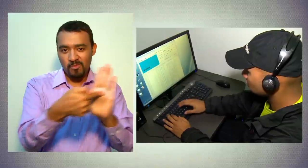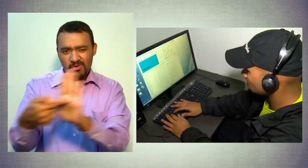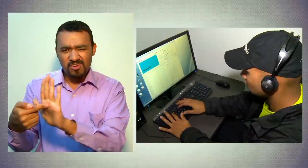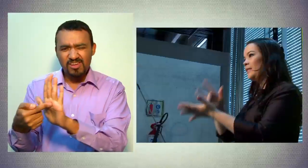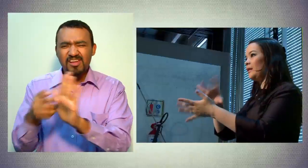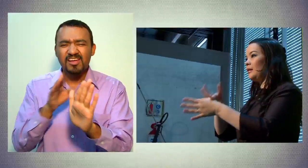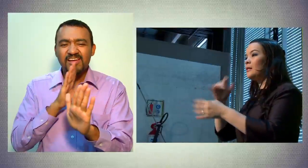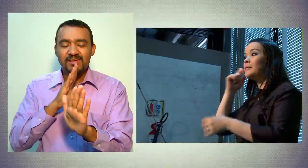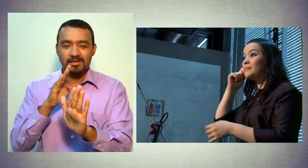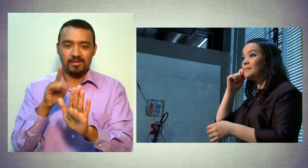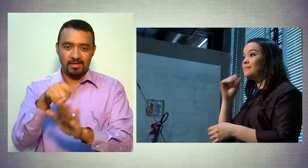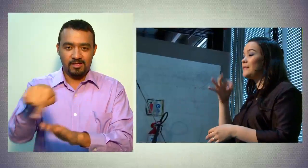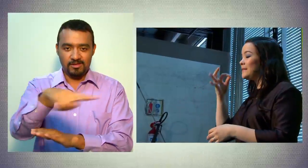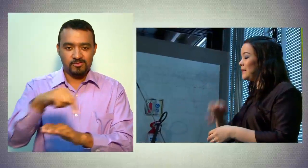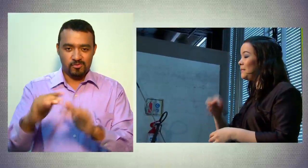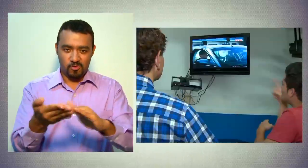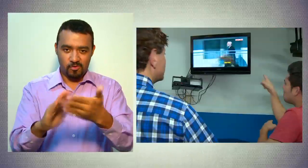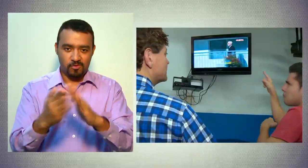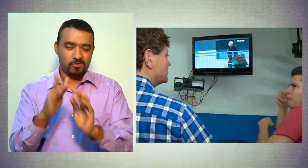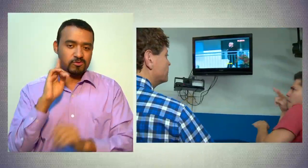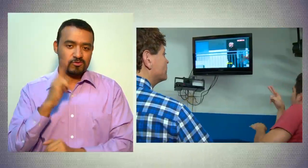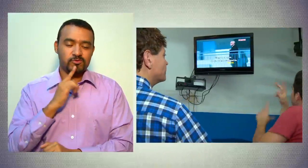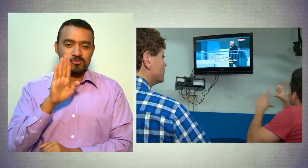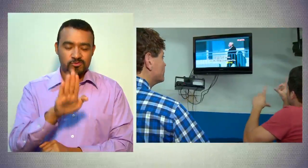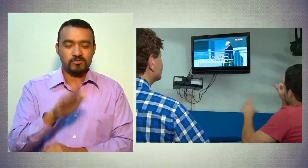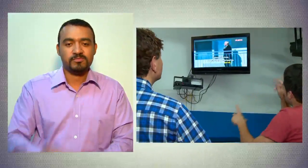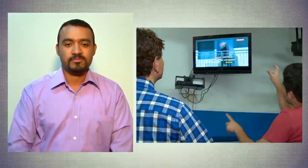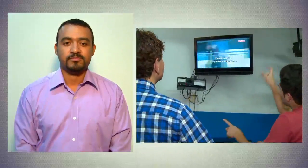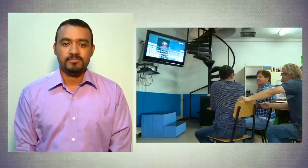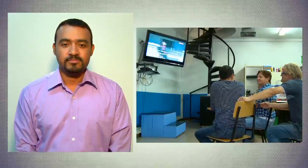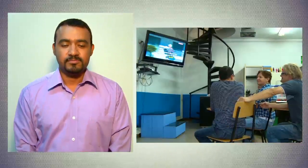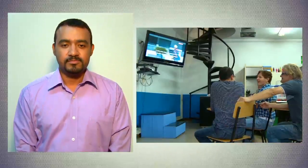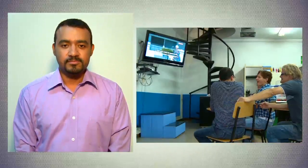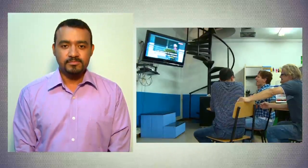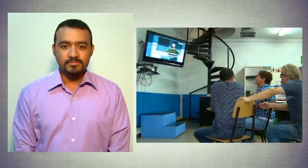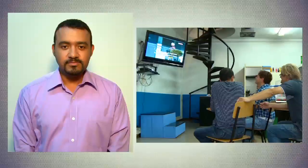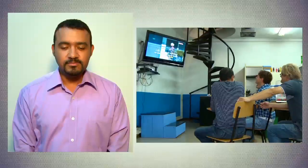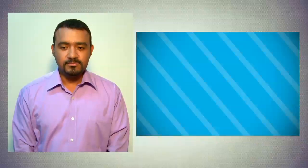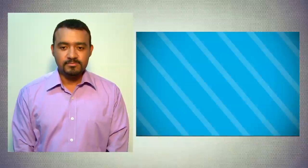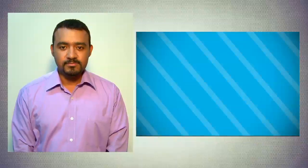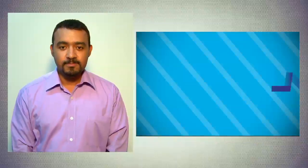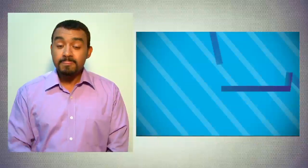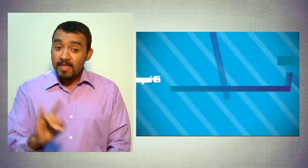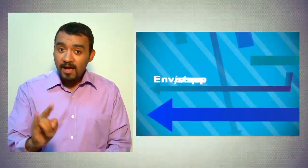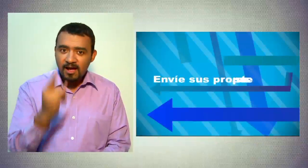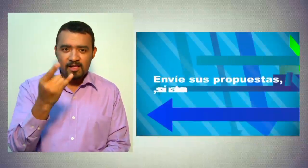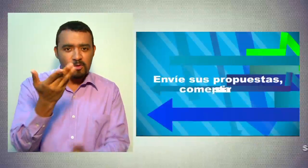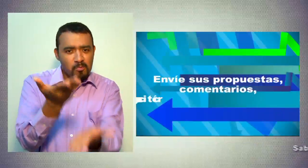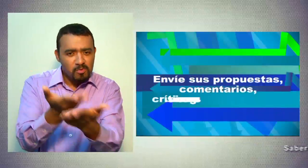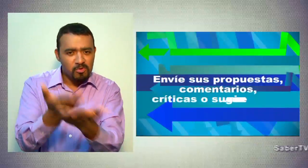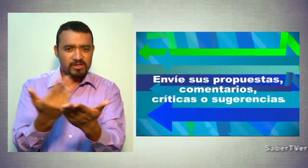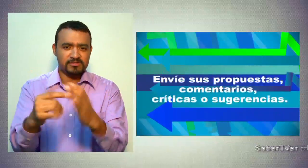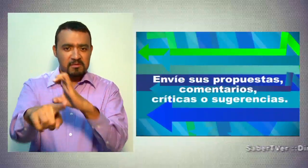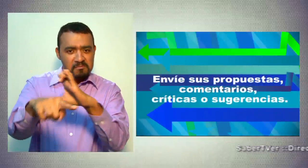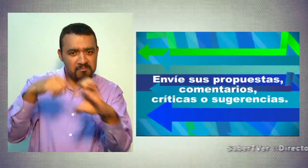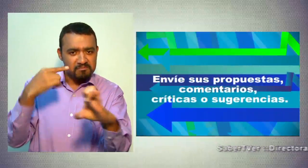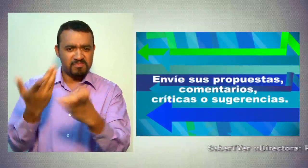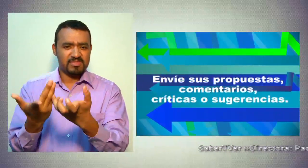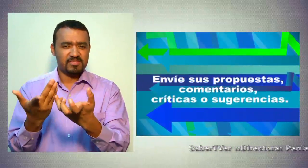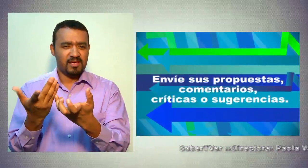pensando en el acceso a la información de las personas con dificultades auditivas. Envíanos tus propuestas, comentarios, críticas